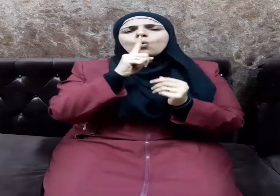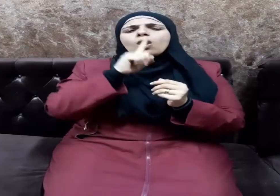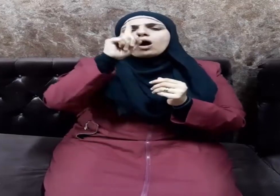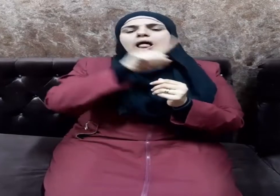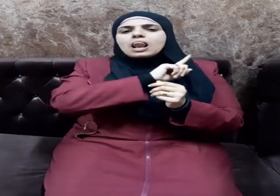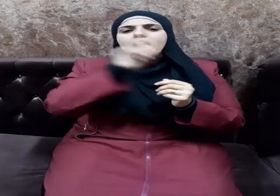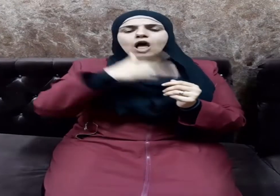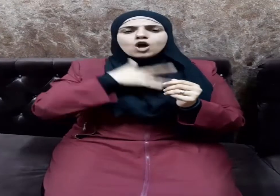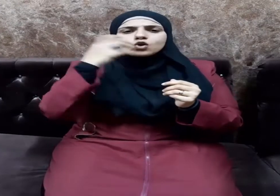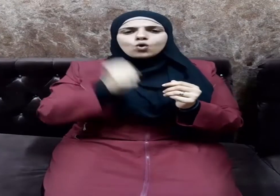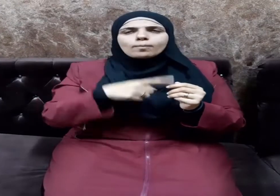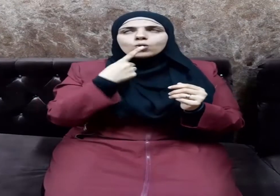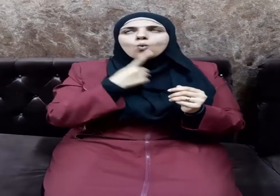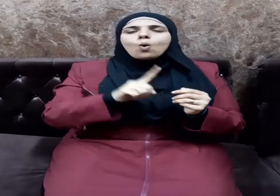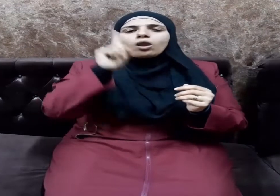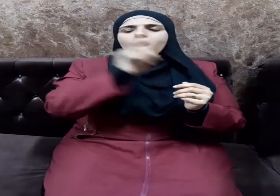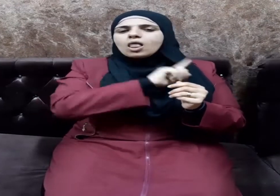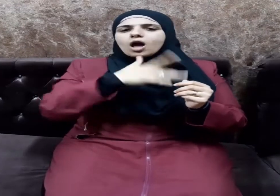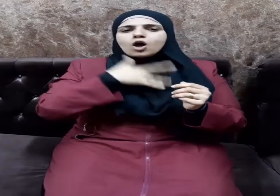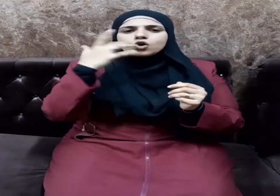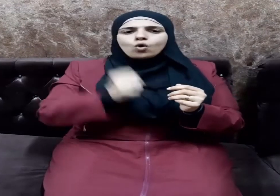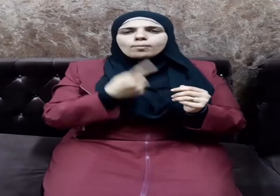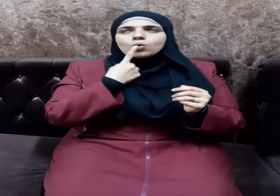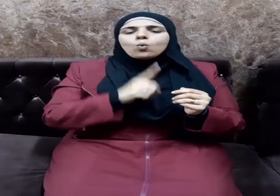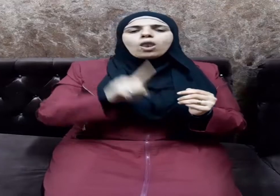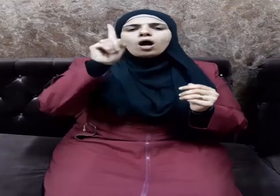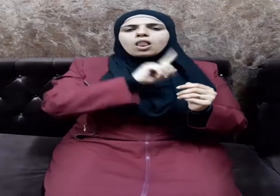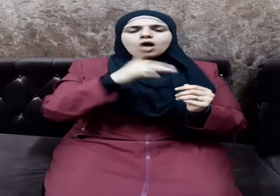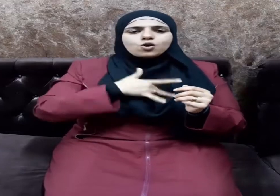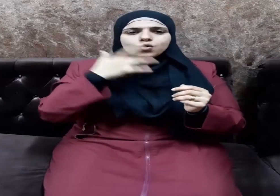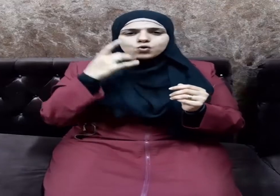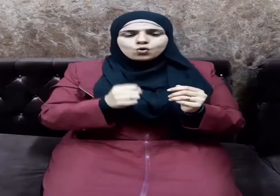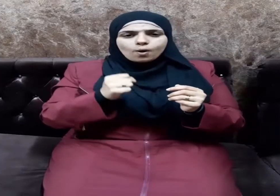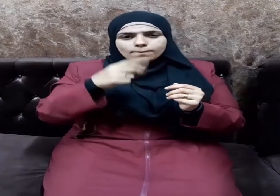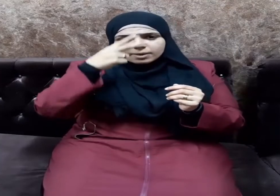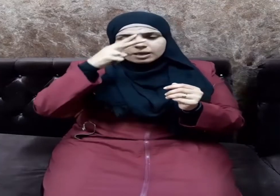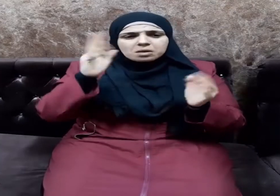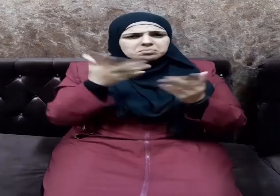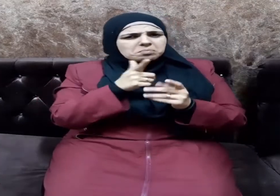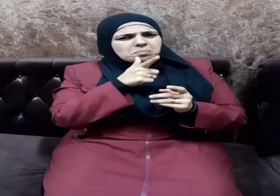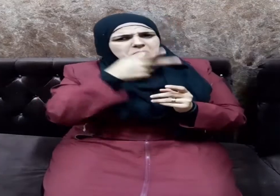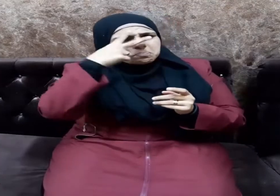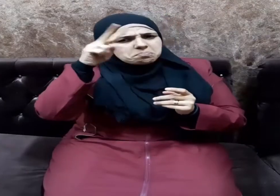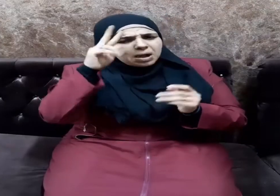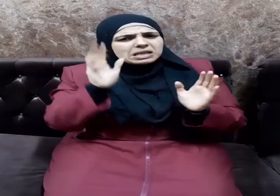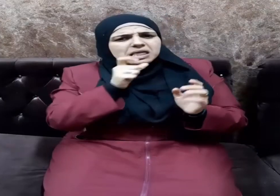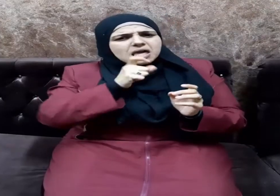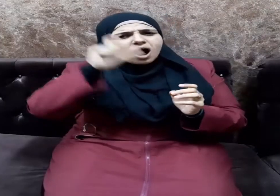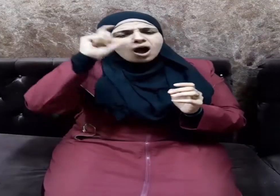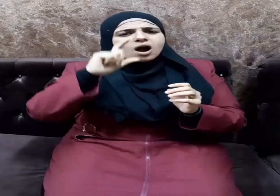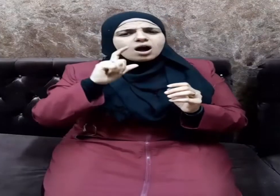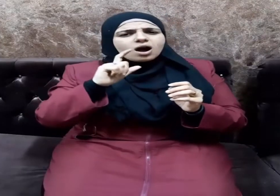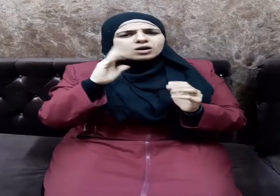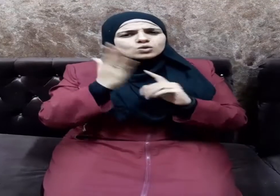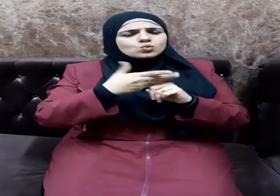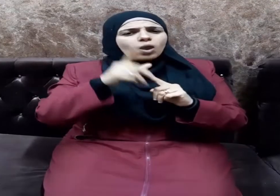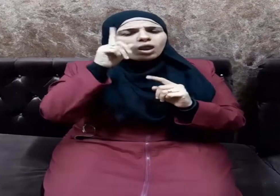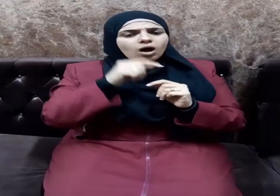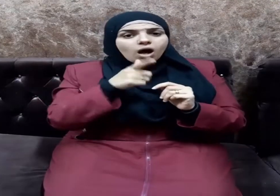يؤمن والله لا يؤمن والله لا يؤمن قيل من يا رسول الله قال